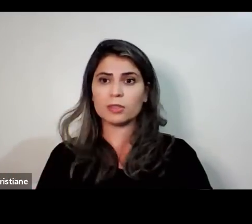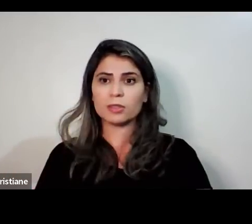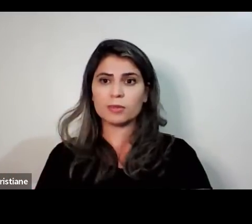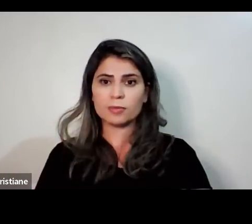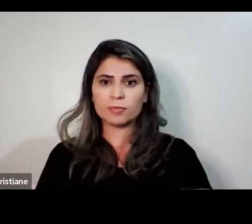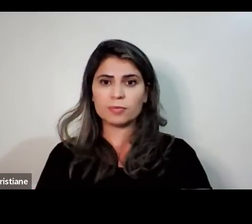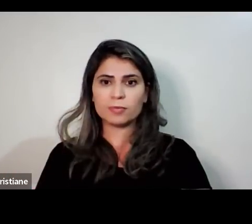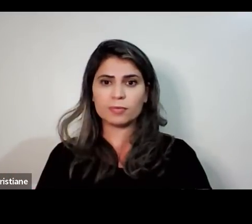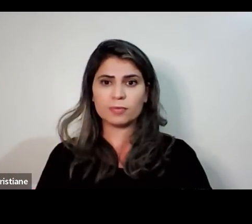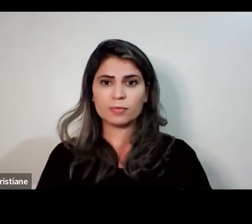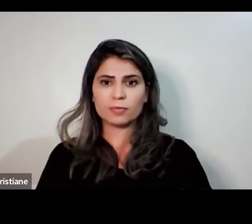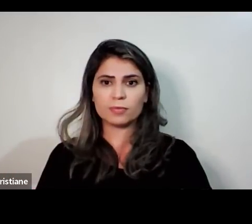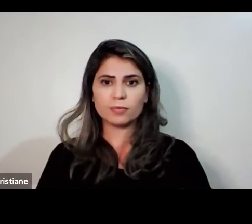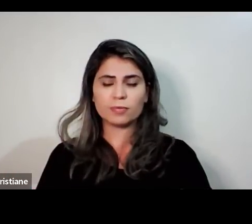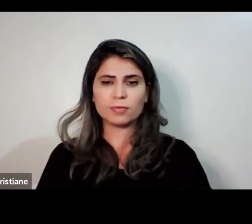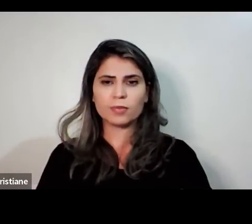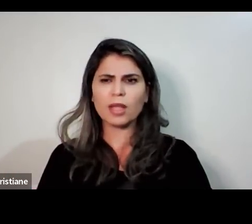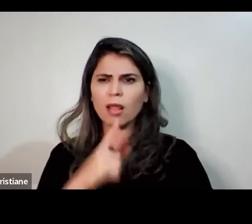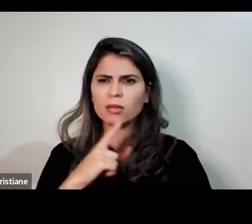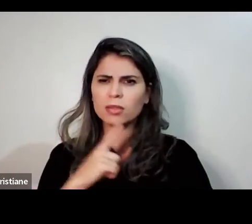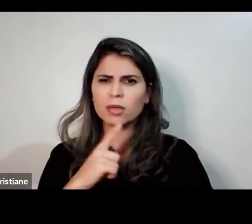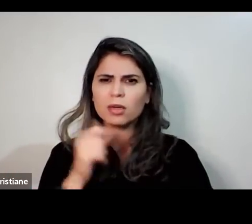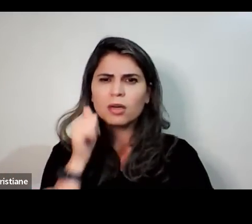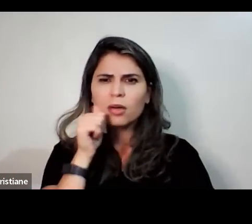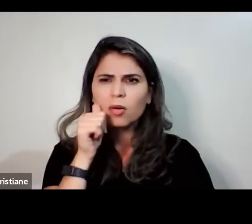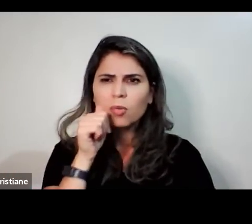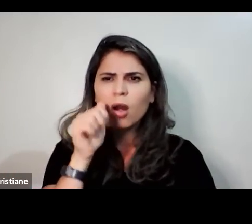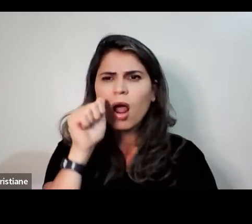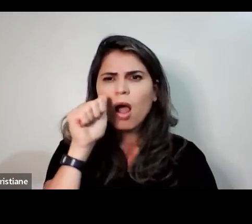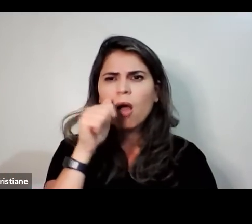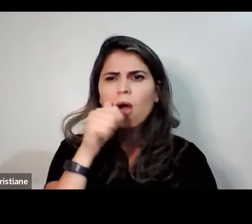Deixa eu... tem um aqui, ó, que tá escrito anônimo.